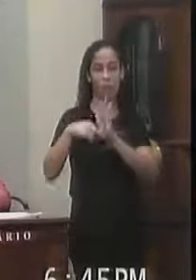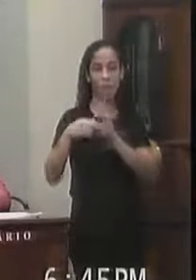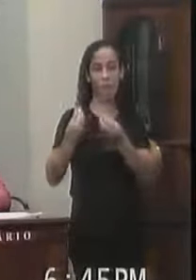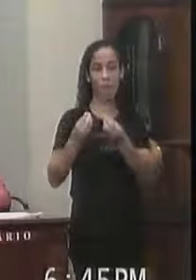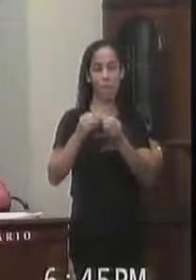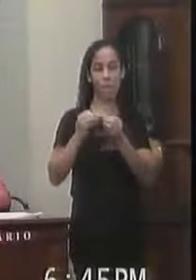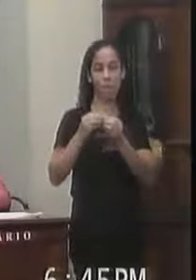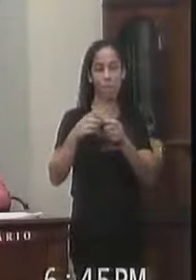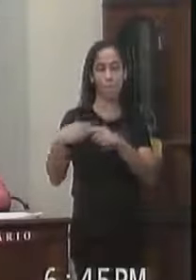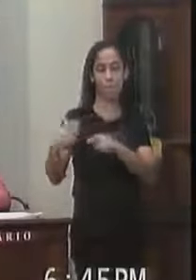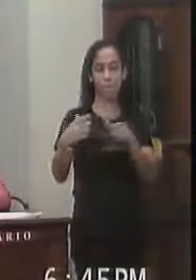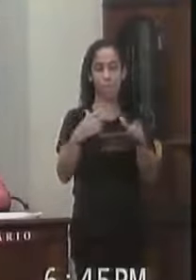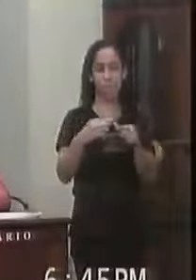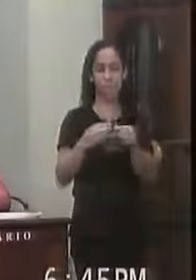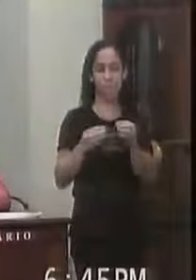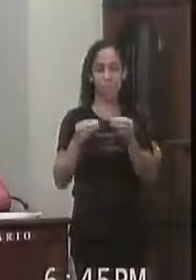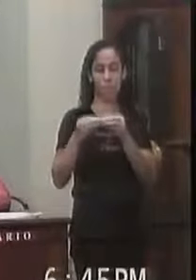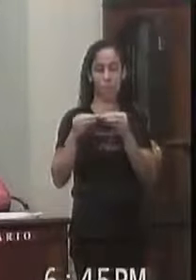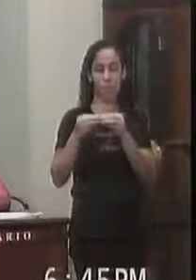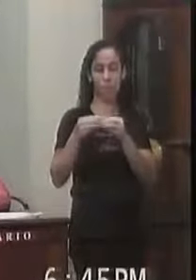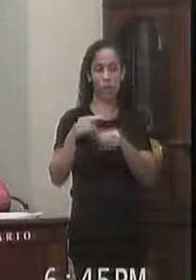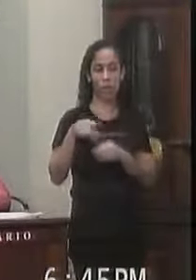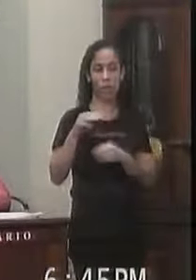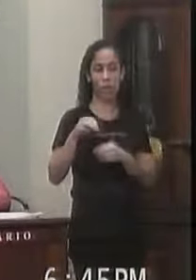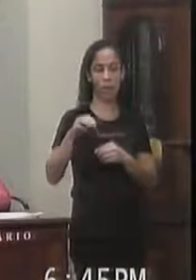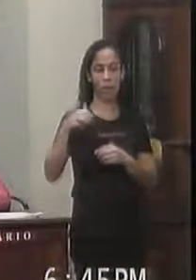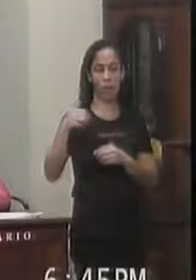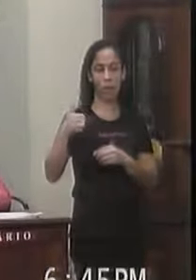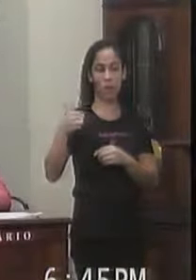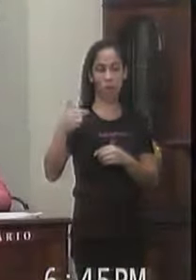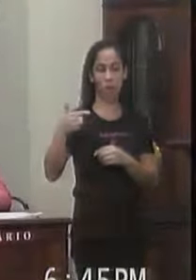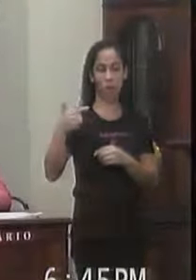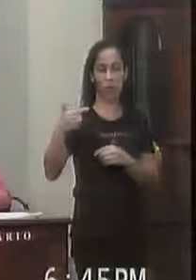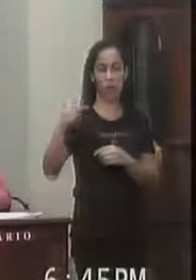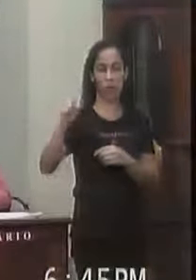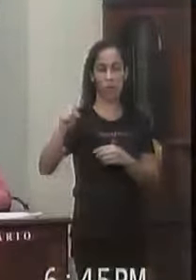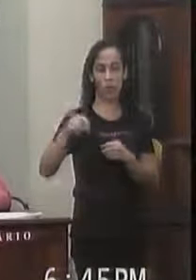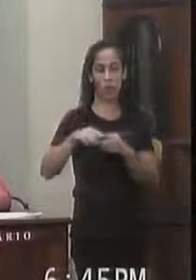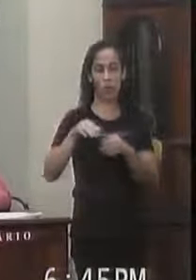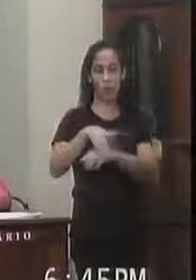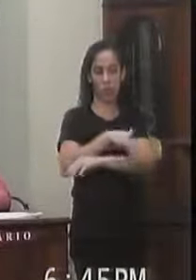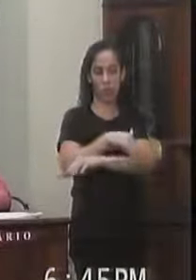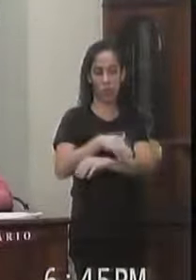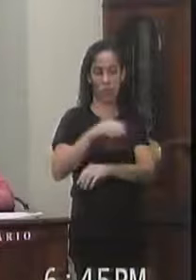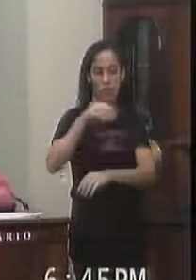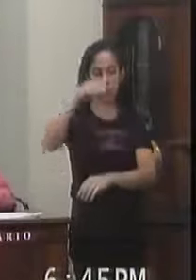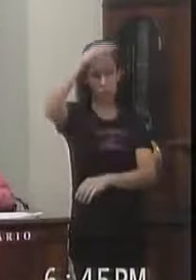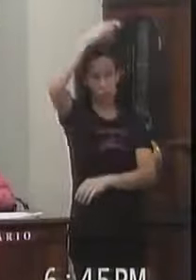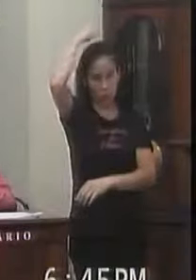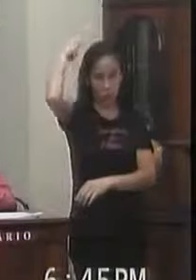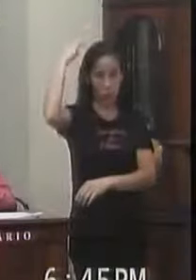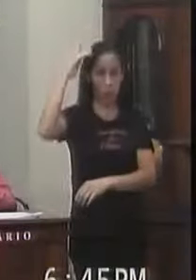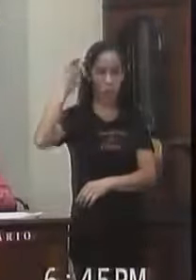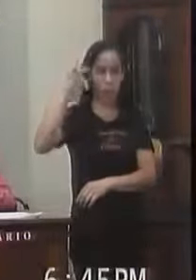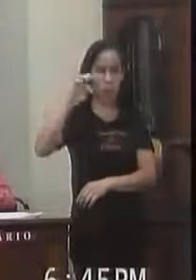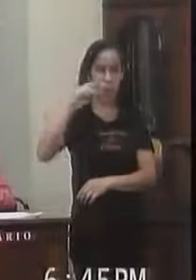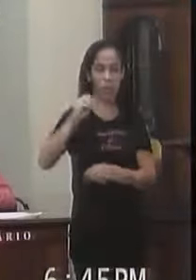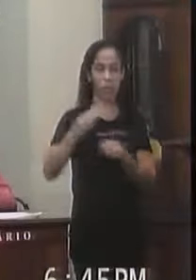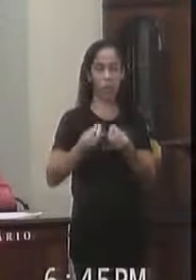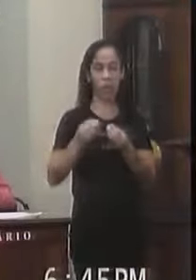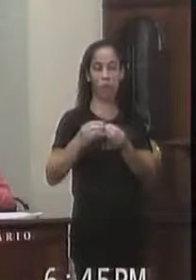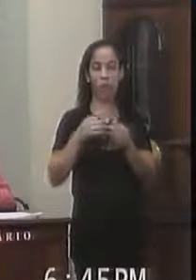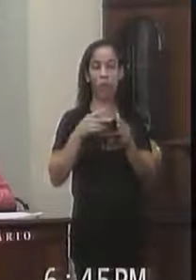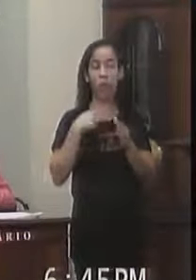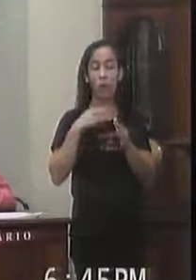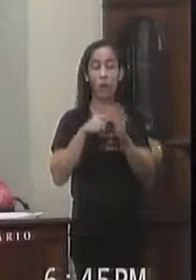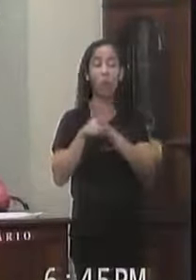Localizada Próximo a quilômetro 28,5 Na RJ 153 Na região de São Vento Conforme informações Escolhidas